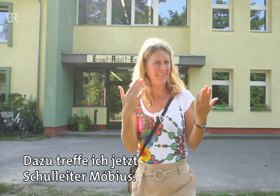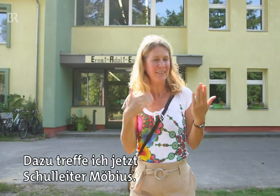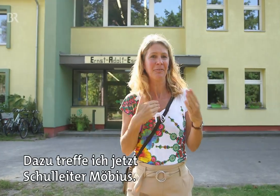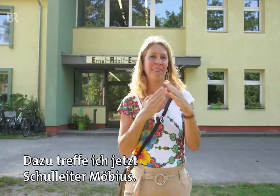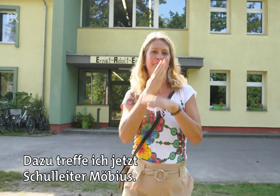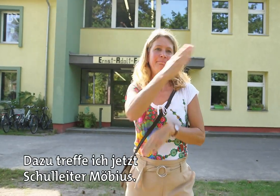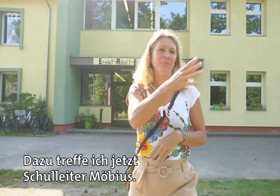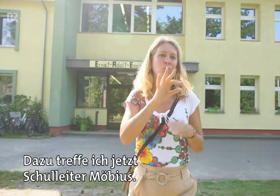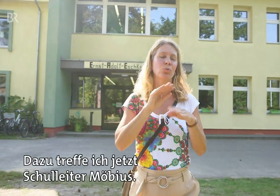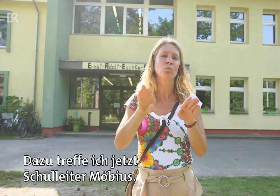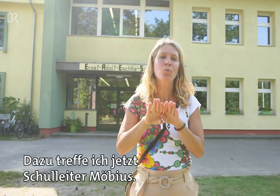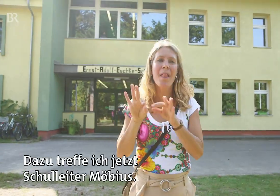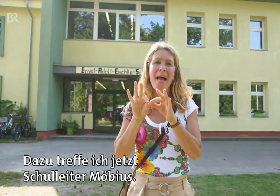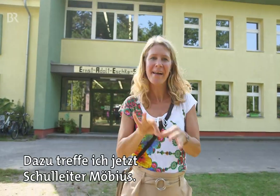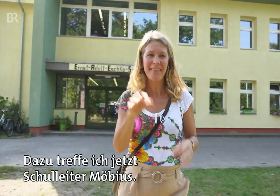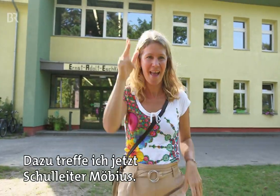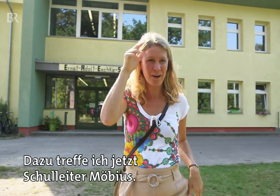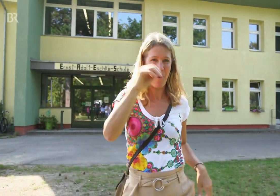Dazu treffe ich jetzt Schulleiter Möbius.